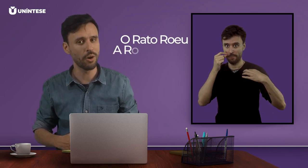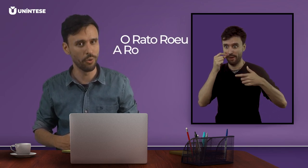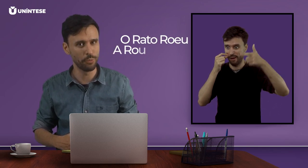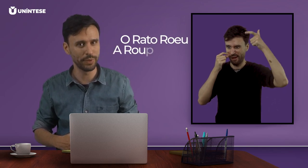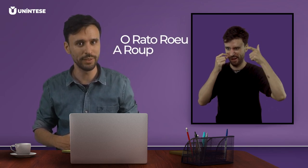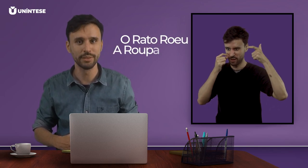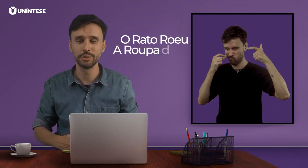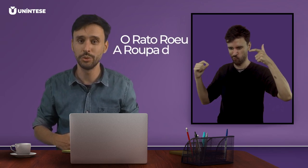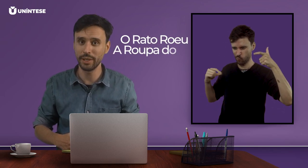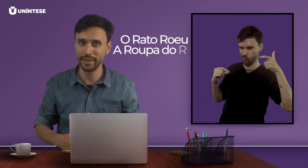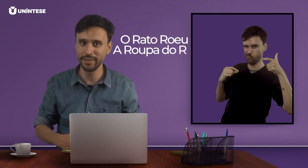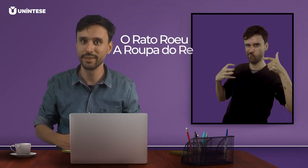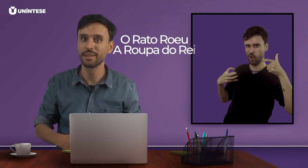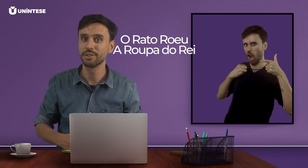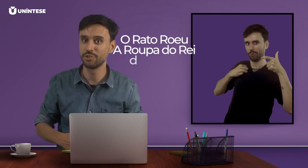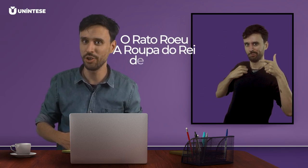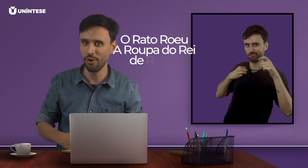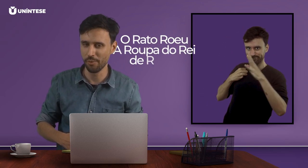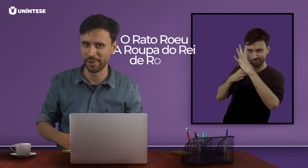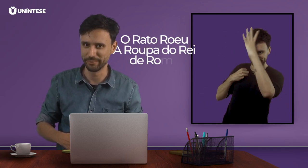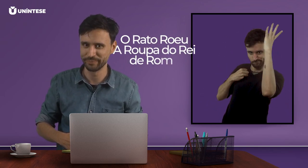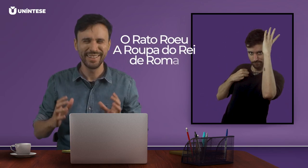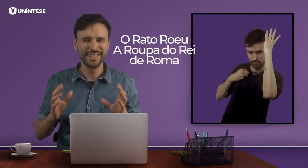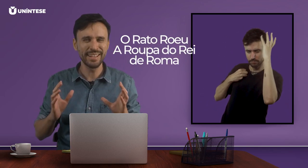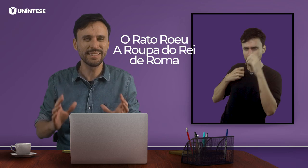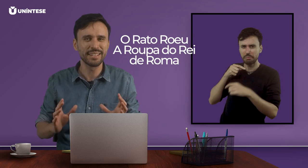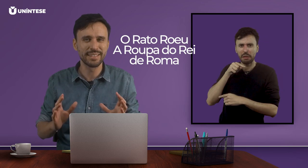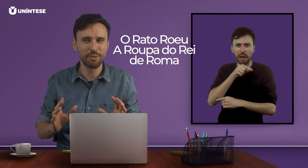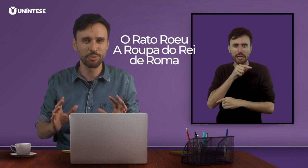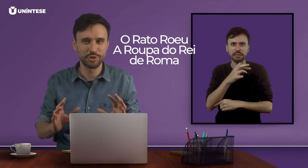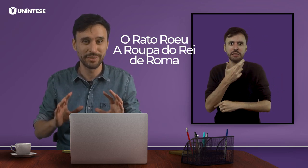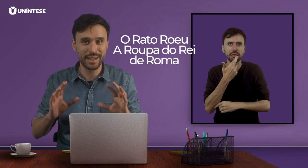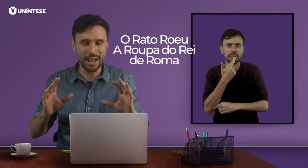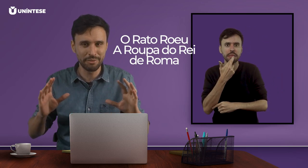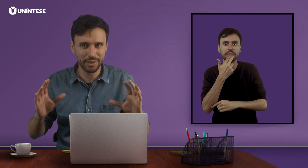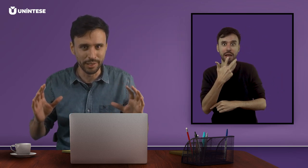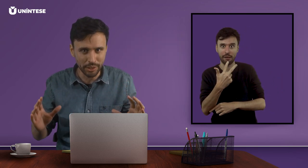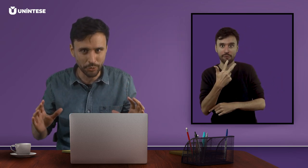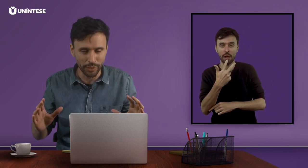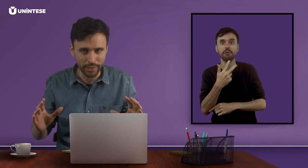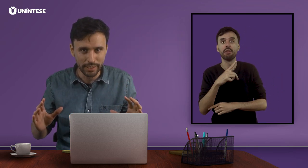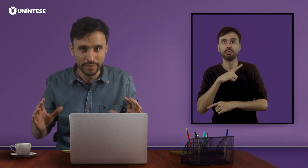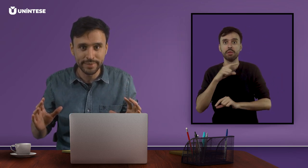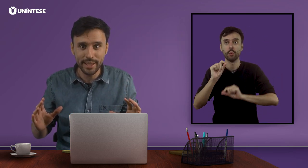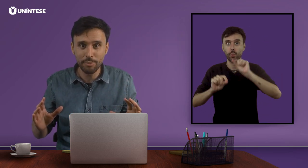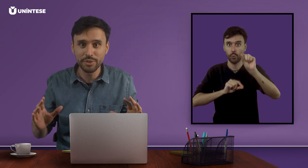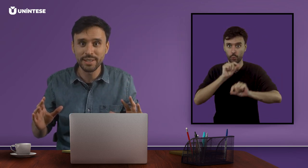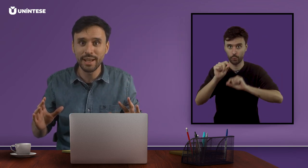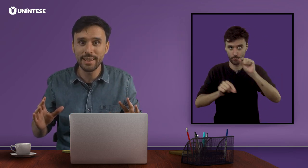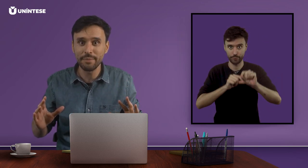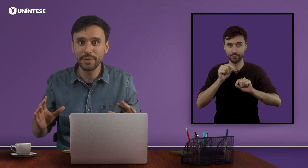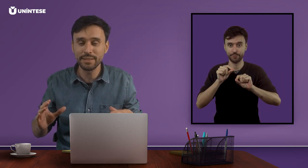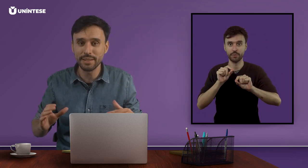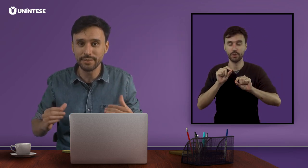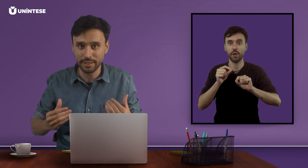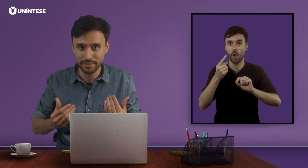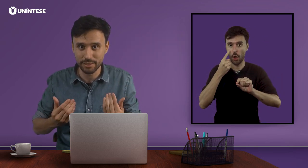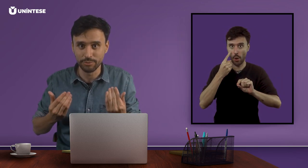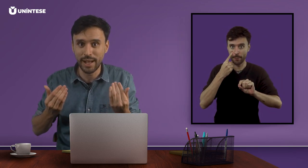roupa do rei de Roma. Neste exemplo de trava-línguas, temos a representação da